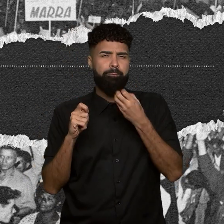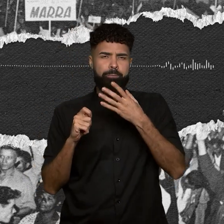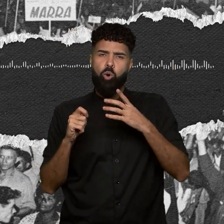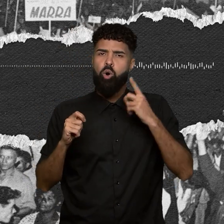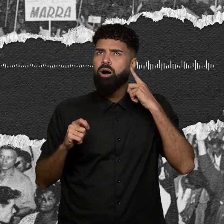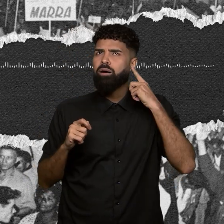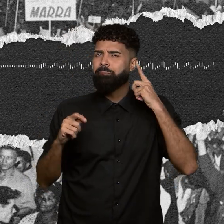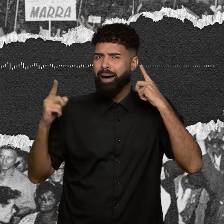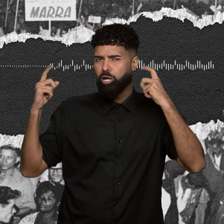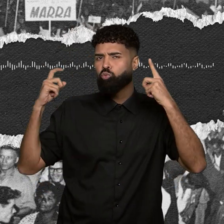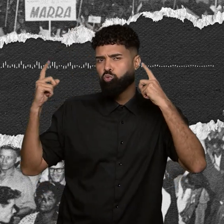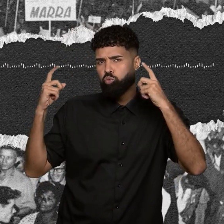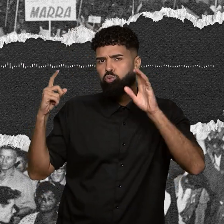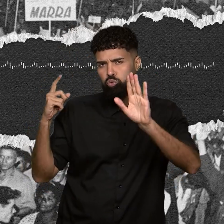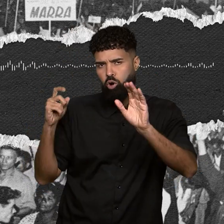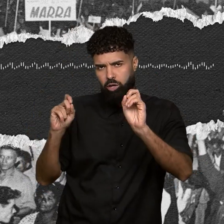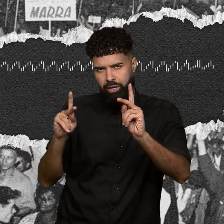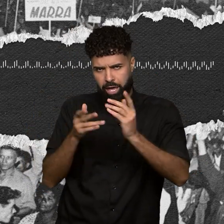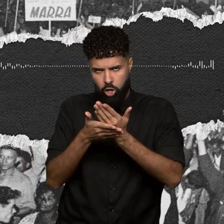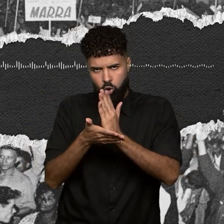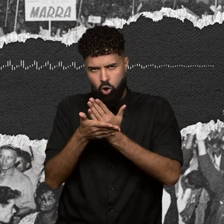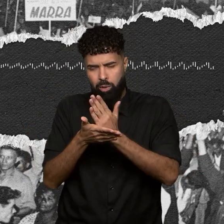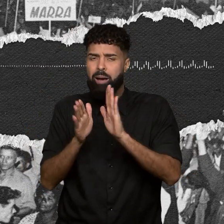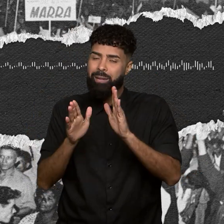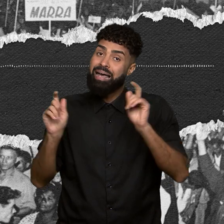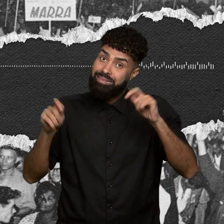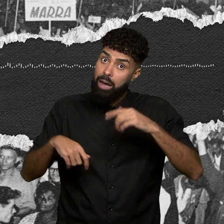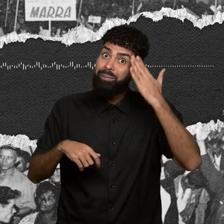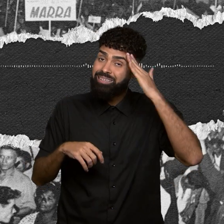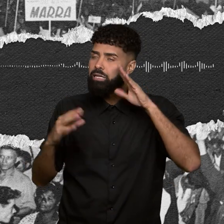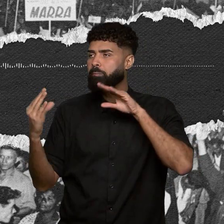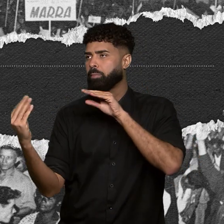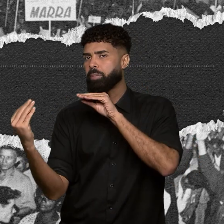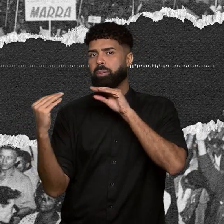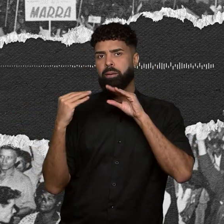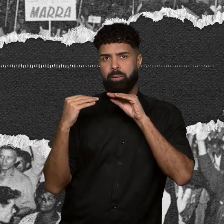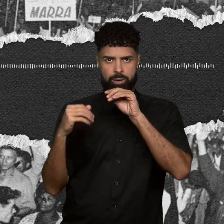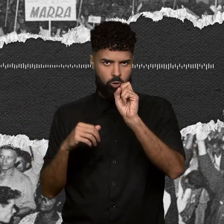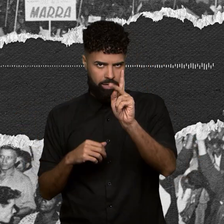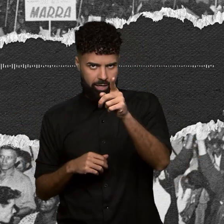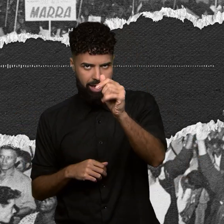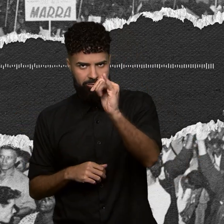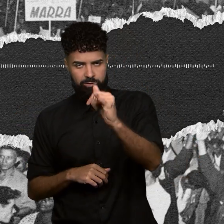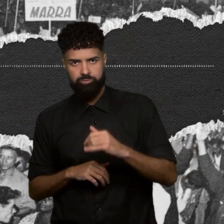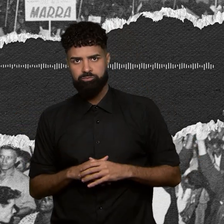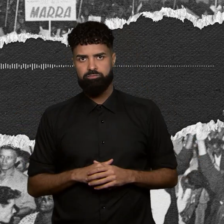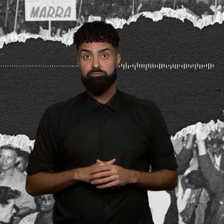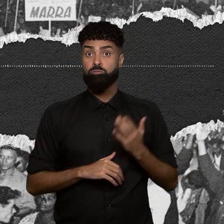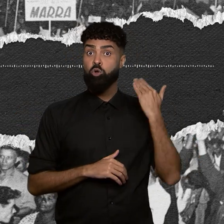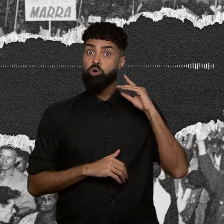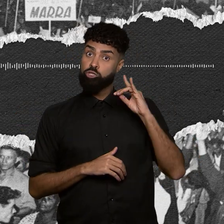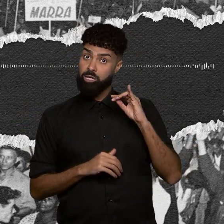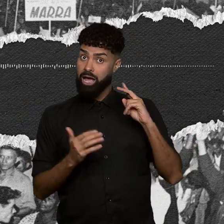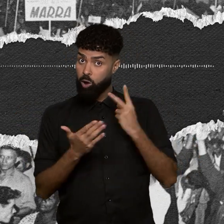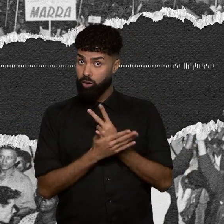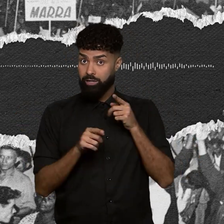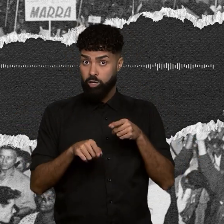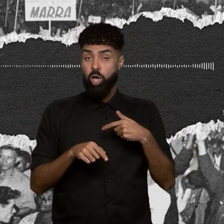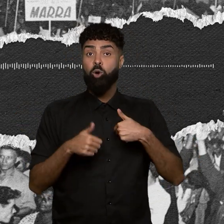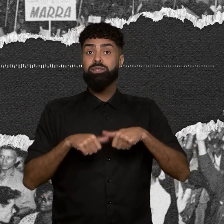Mas apesar de incômodos, os ruídos não impedem de entender o que foi dito, tá? E no dia que aconteceu o fato, estava comendo pastel, aquele pastelzinho